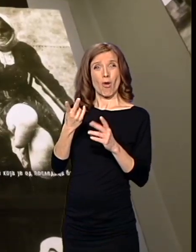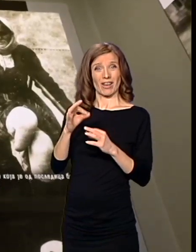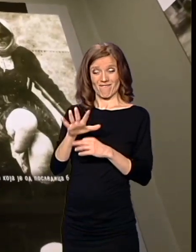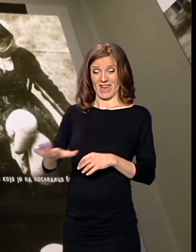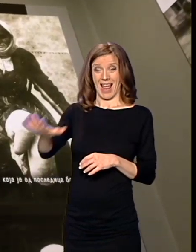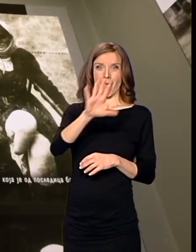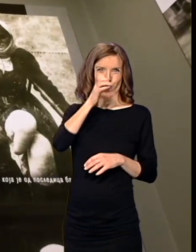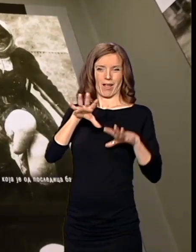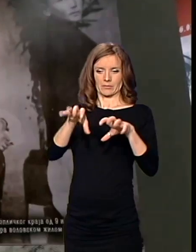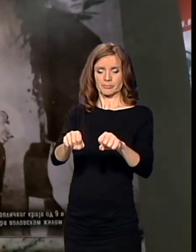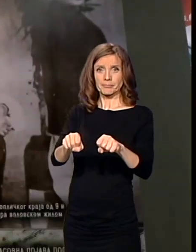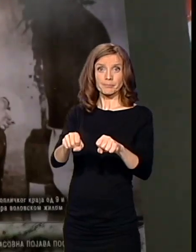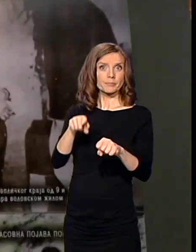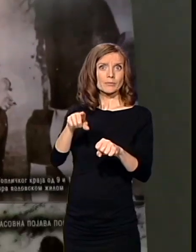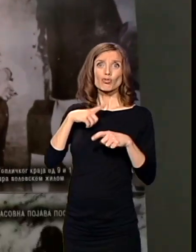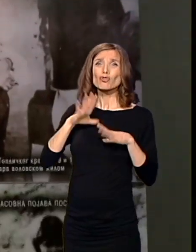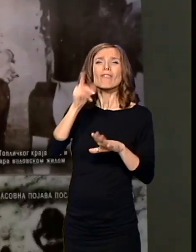postajao je sve teži.